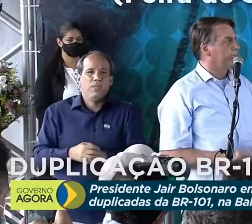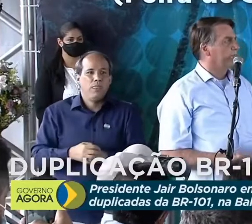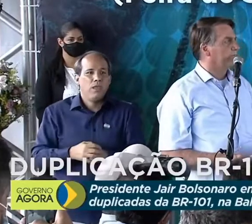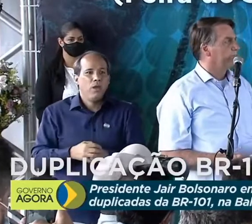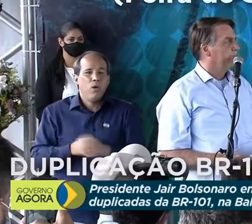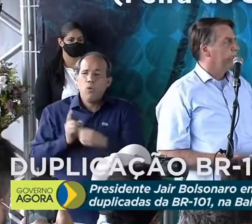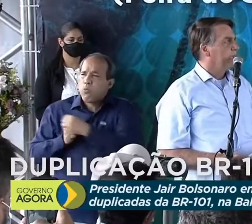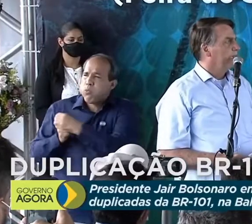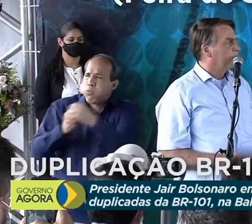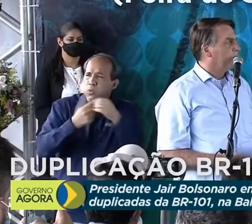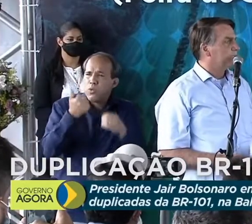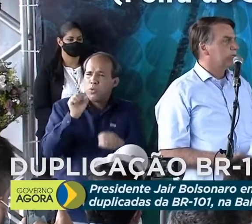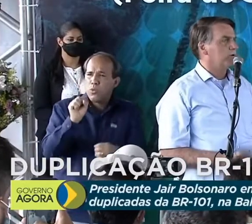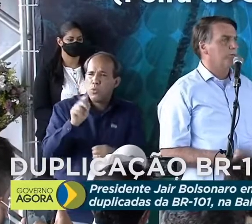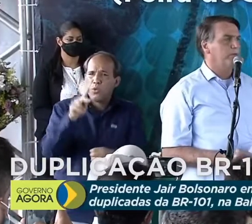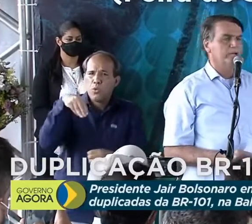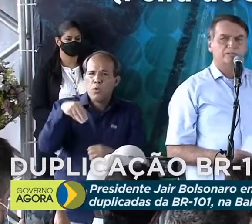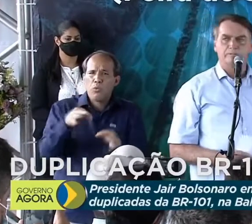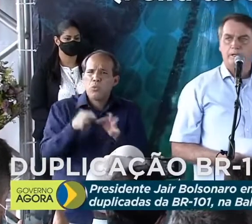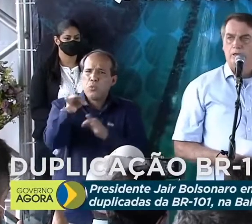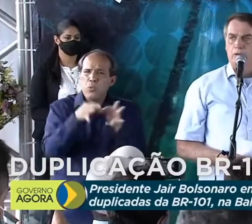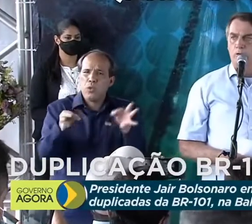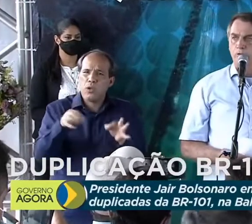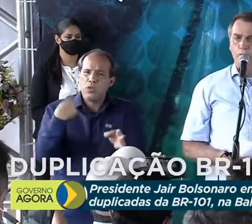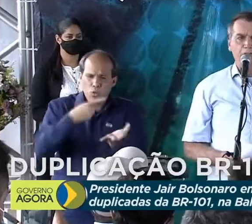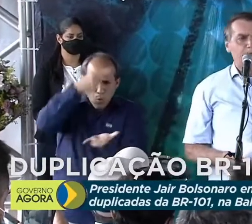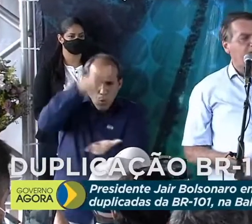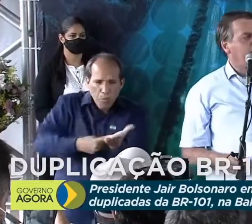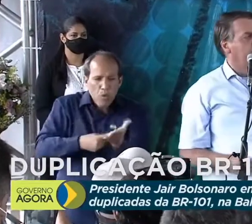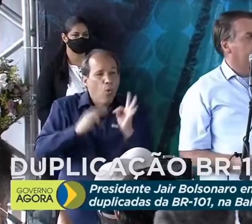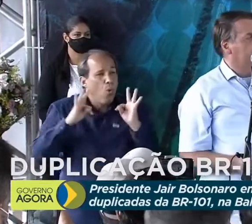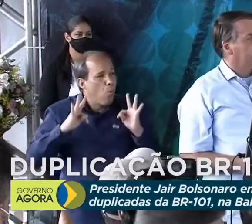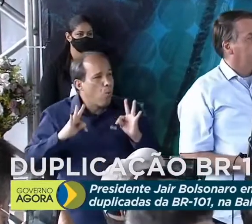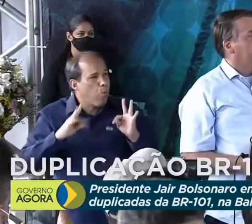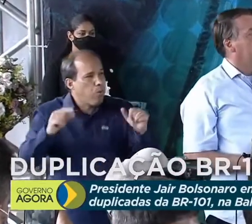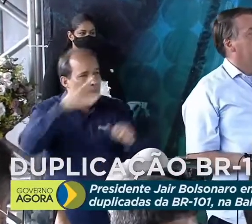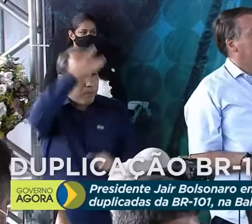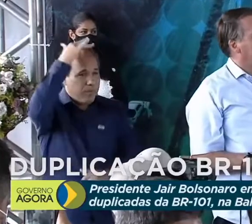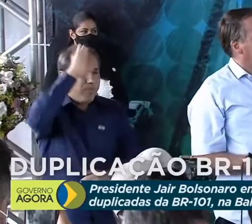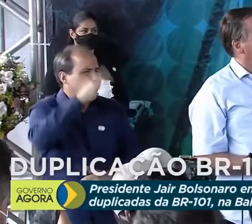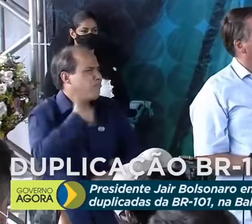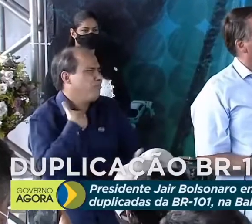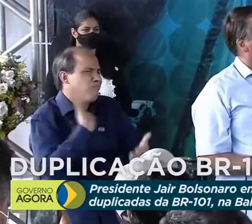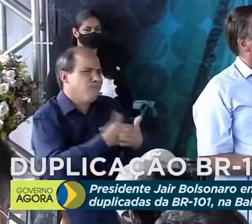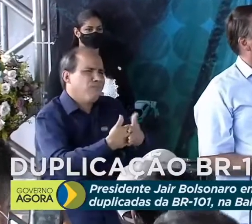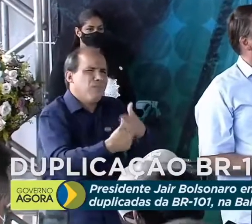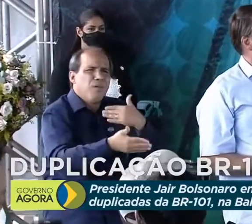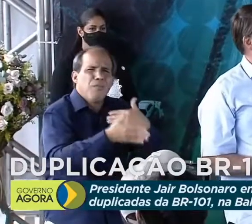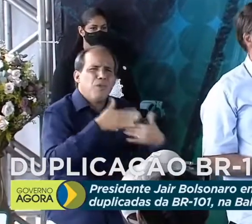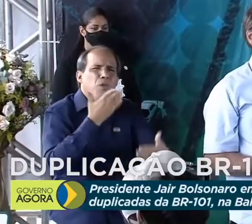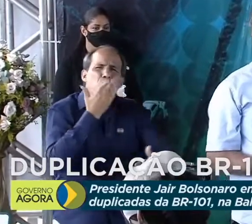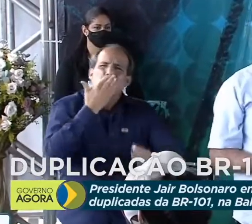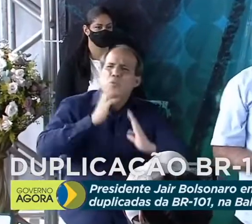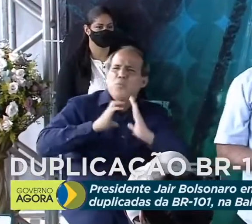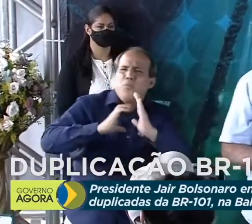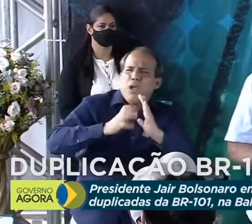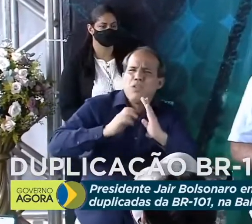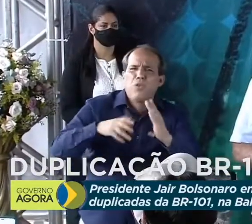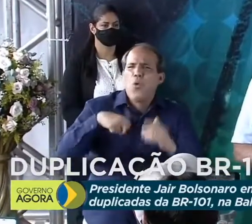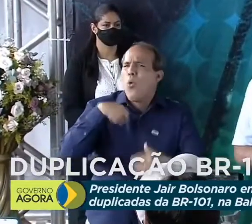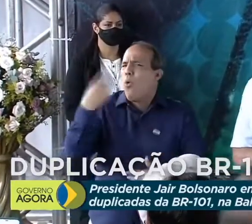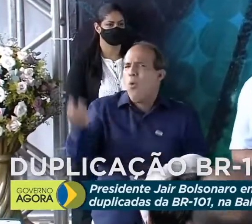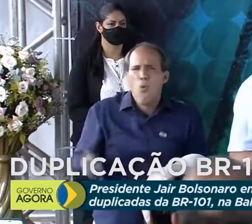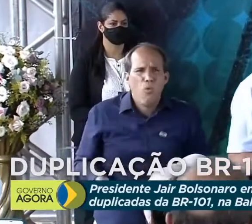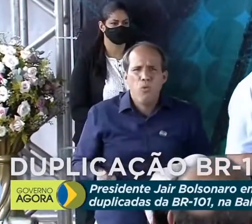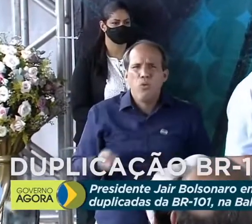quilômetros quadrados. É o nosso compromisso com todos os brasileiros, independente de qual partido ou